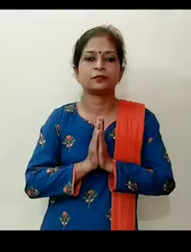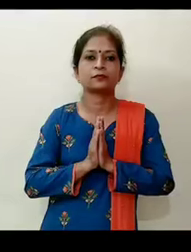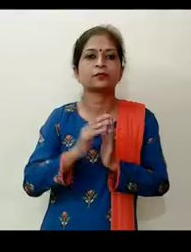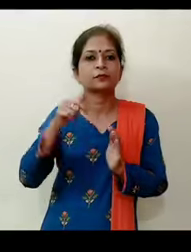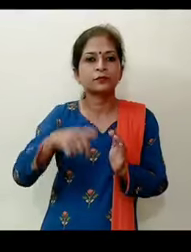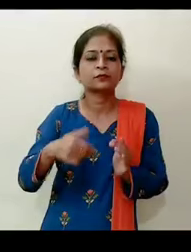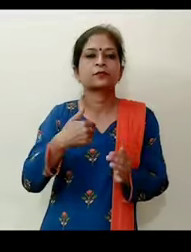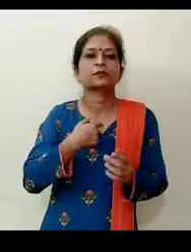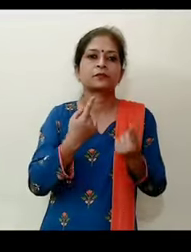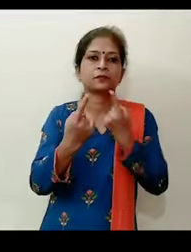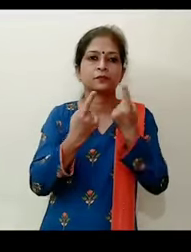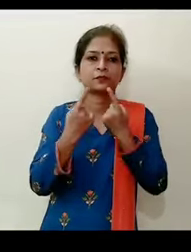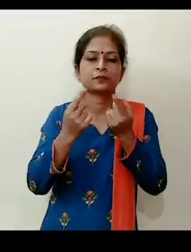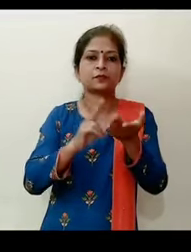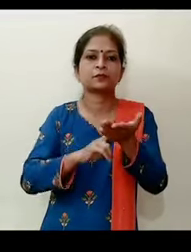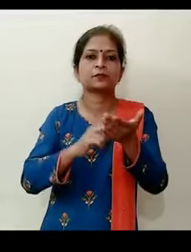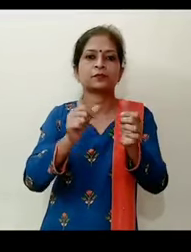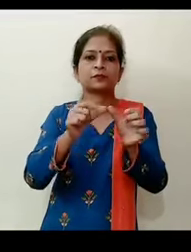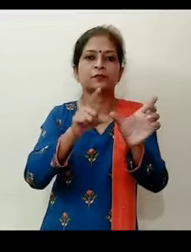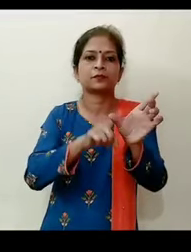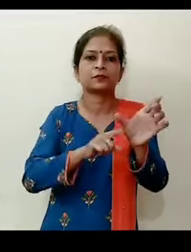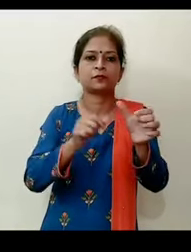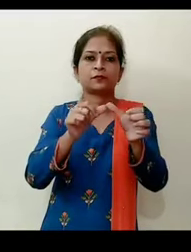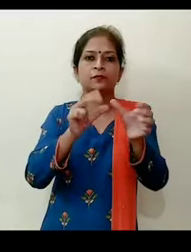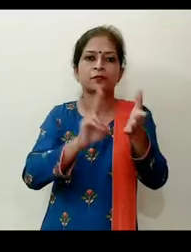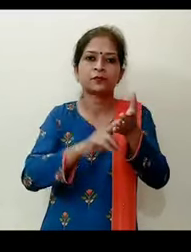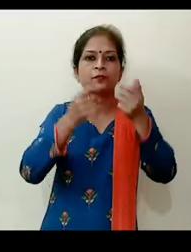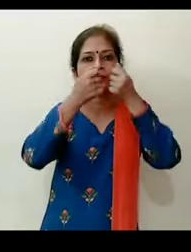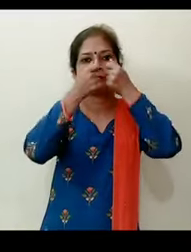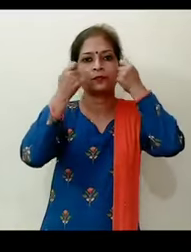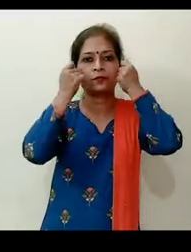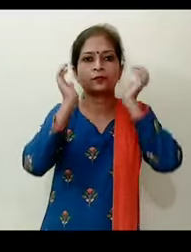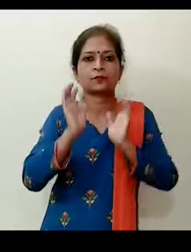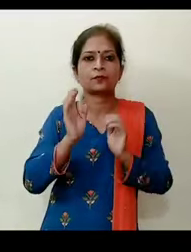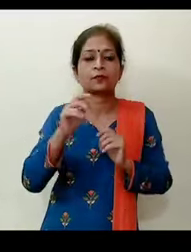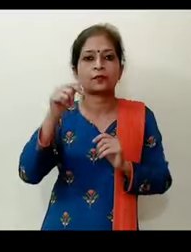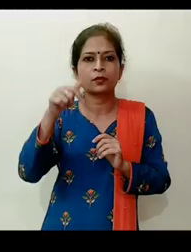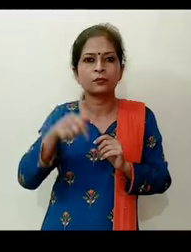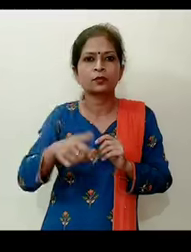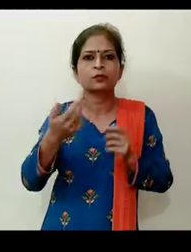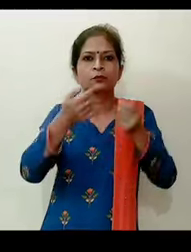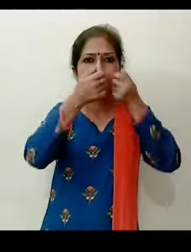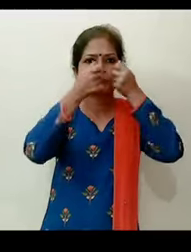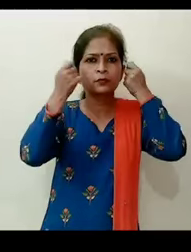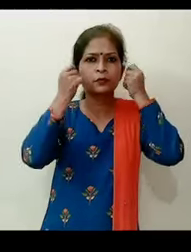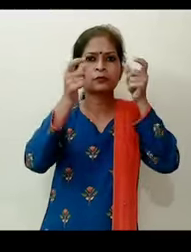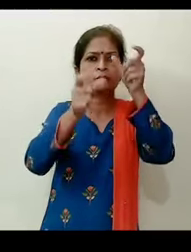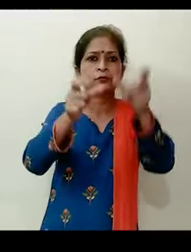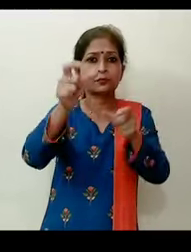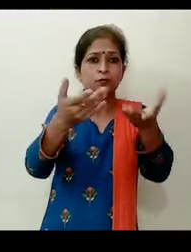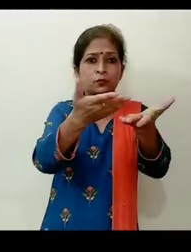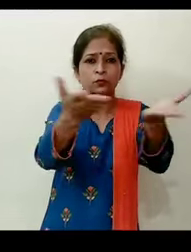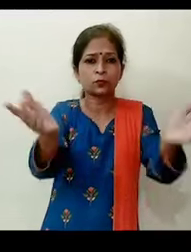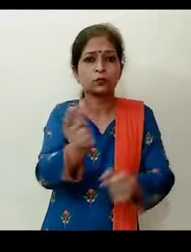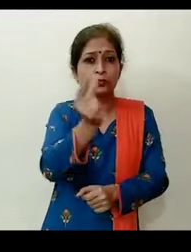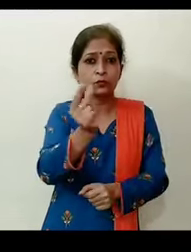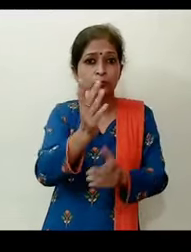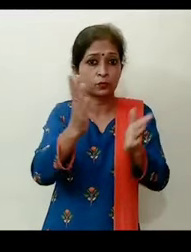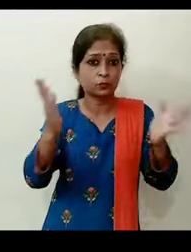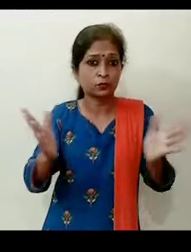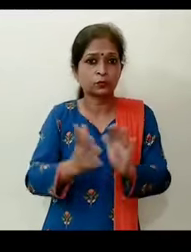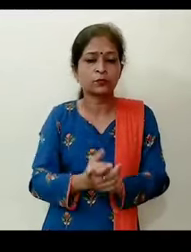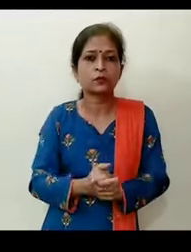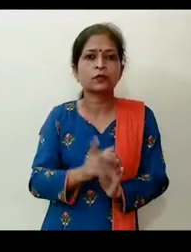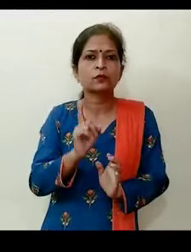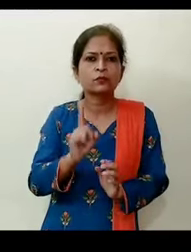आज मैं बात कर रहा हूँ नयन मास्क के बारे में मास्क का तो चलंग खूब बढ़ेया लेकिन